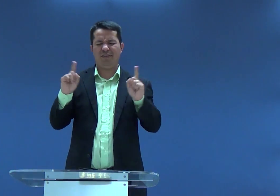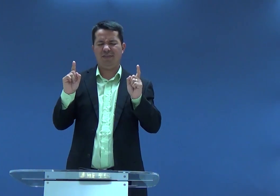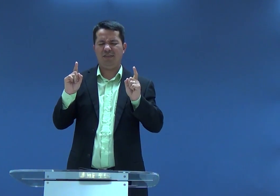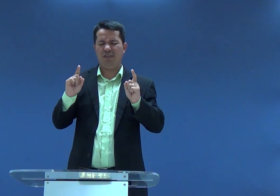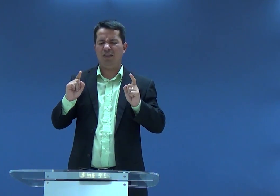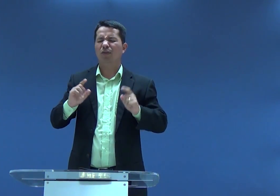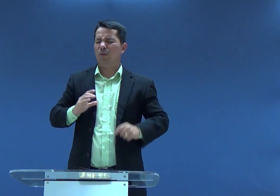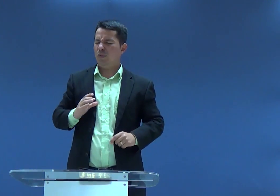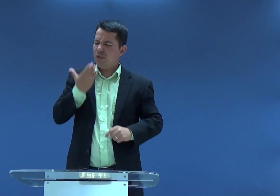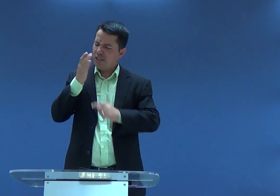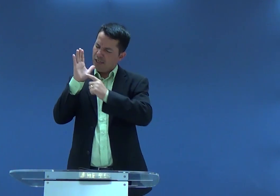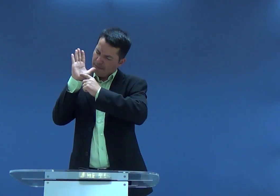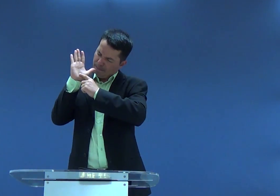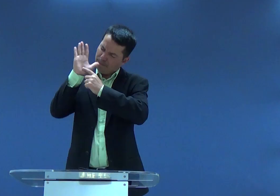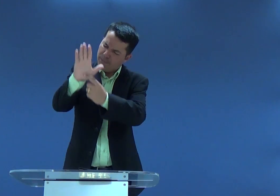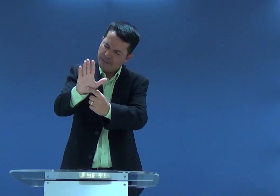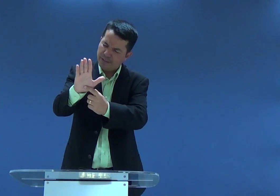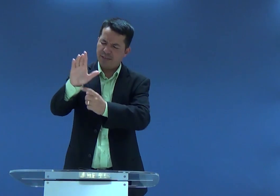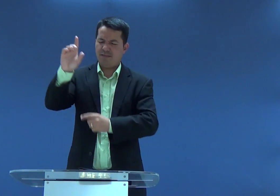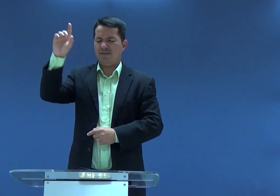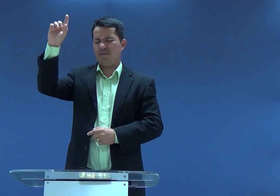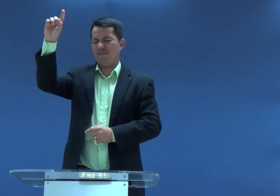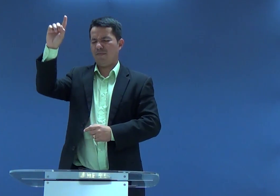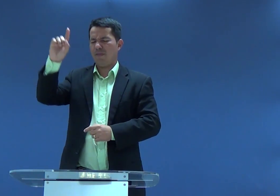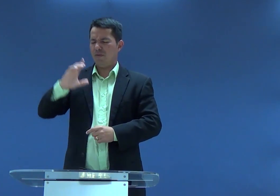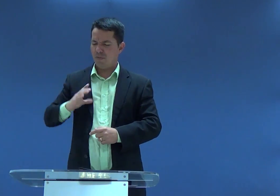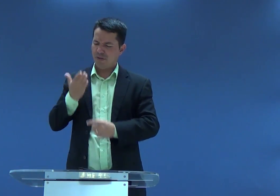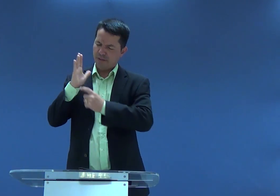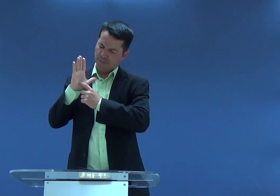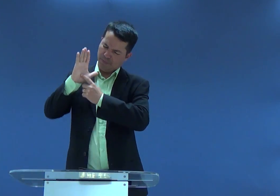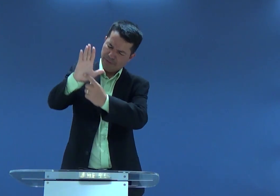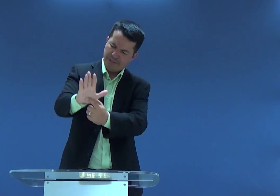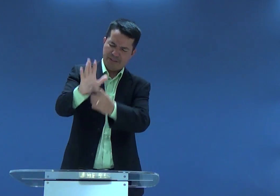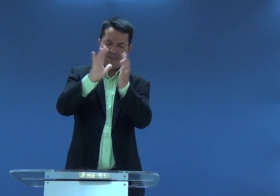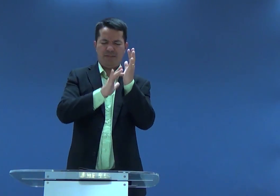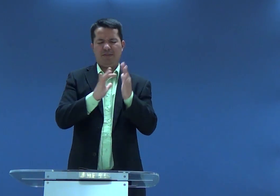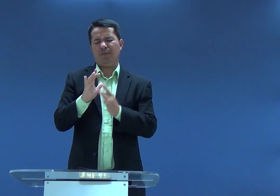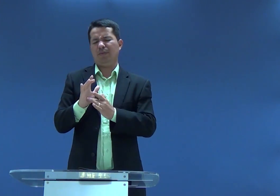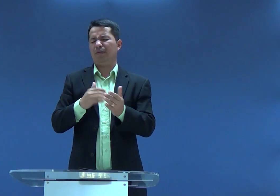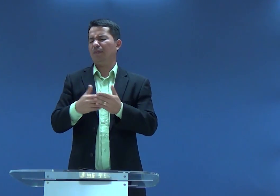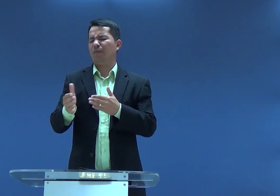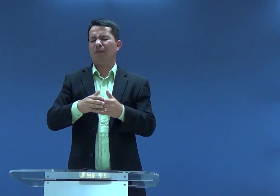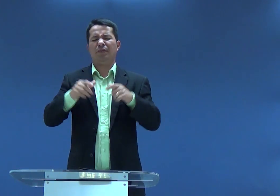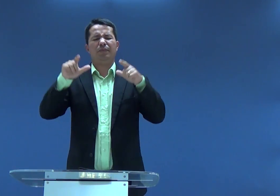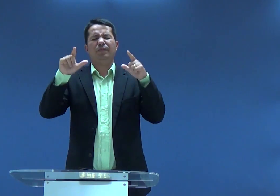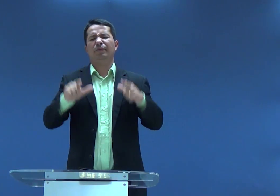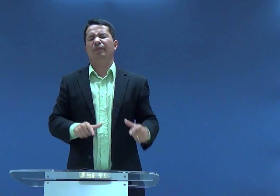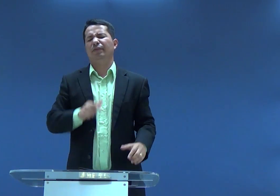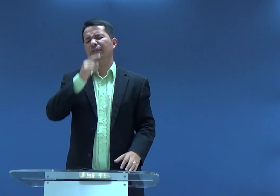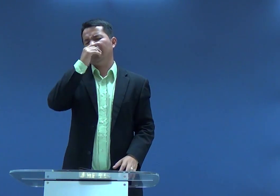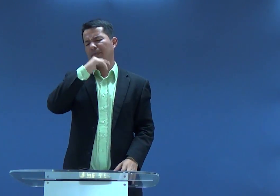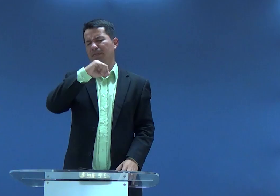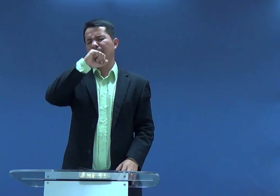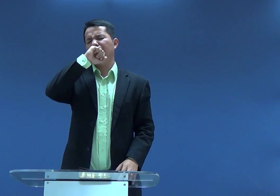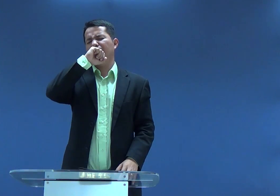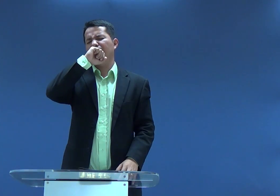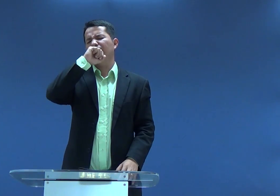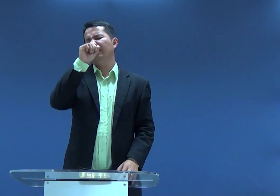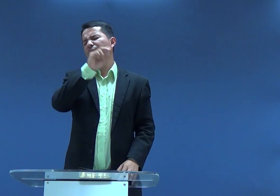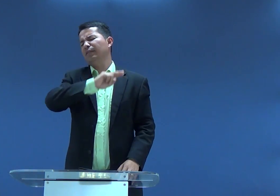em nossas casas, nós queremos coragem, para falar do Senhor, apresentar Jesus em qualquer lugar, para qualquer pessoa,